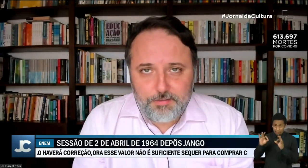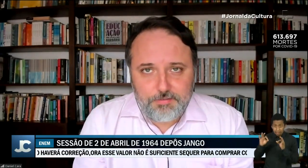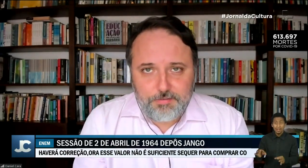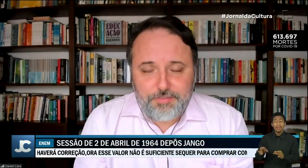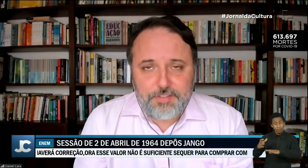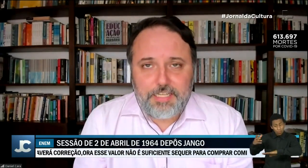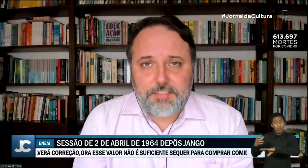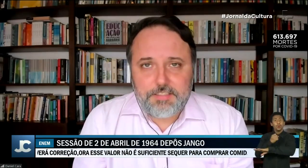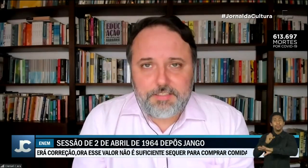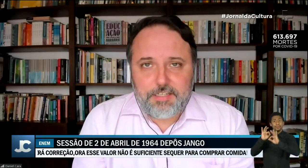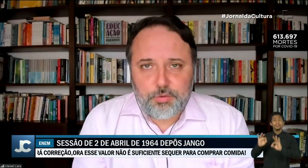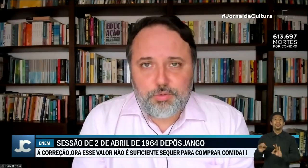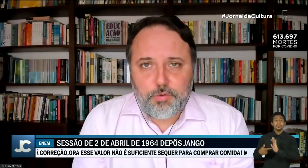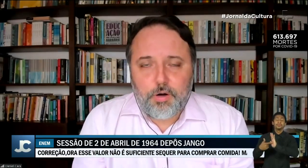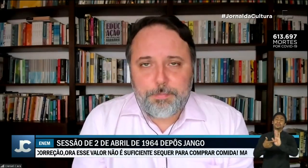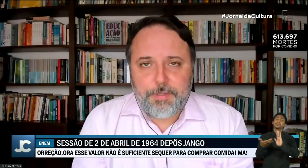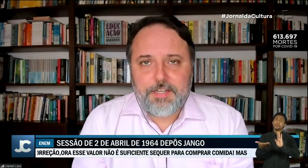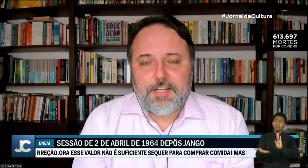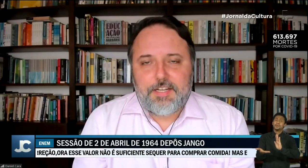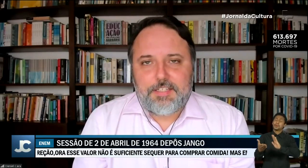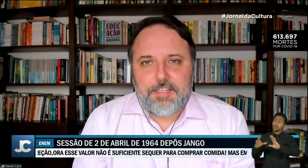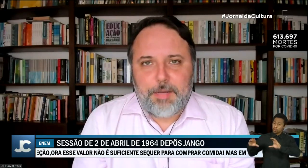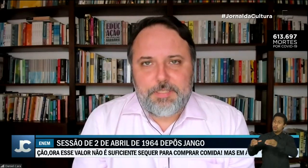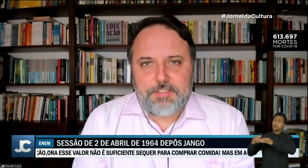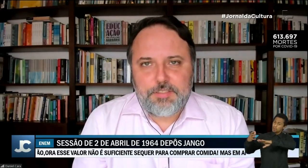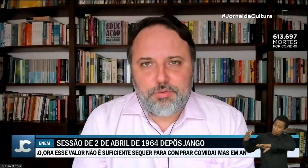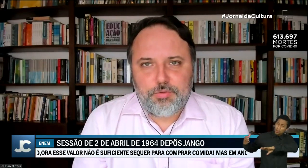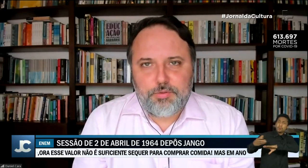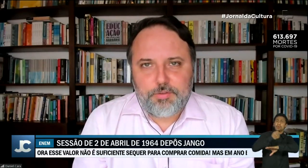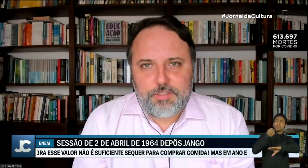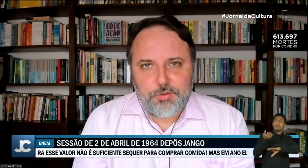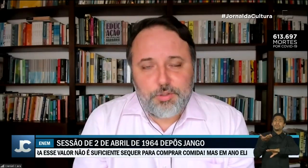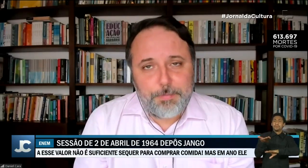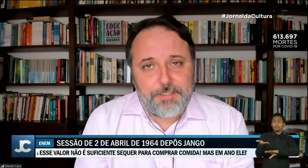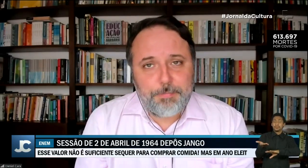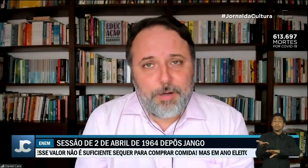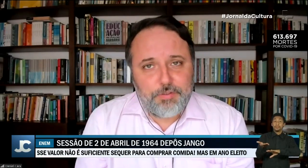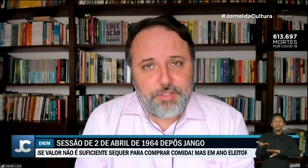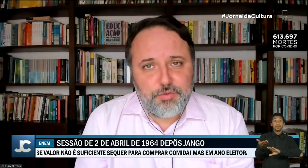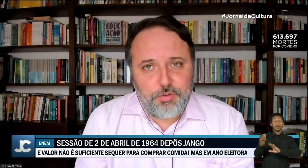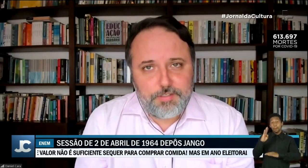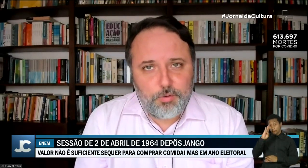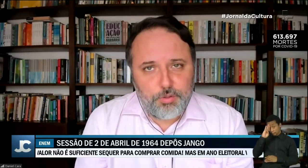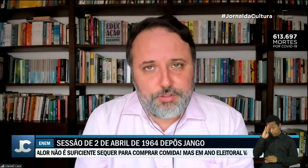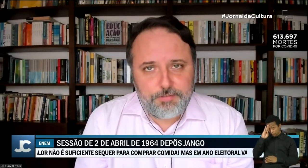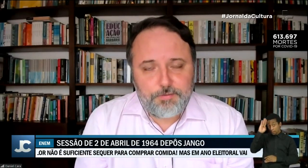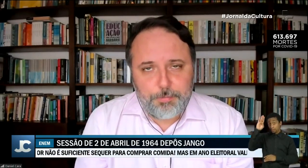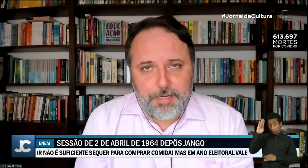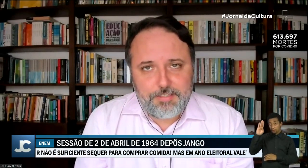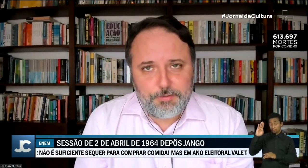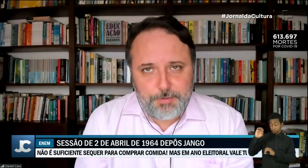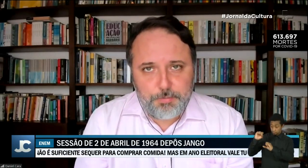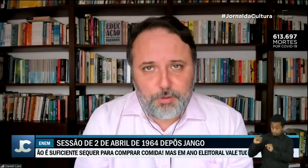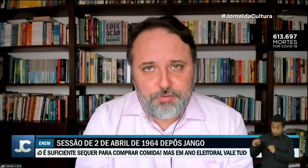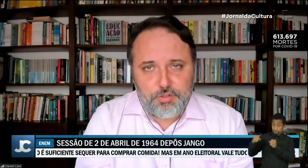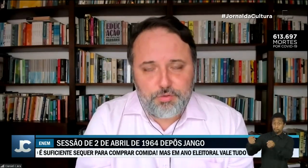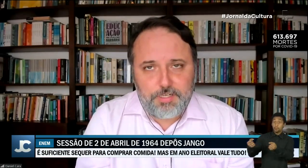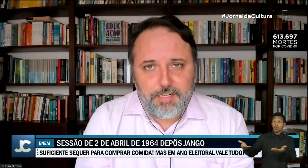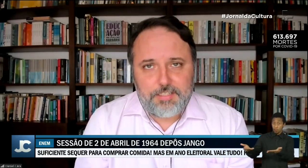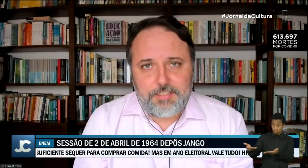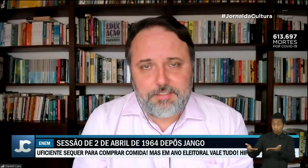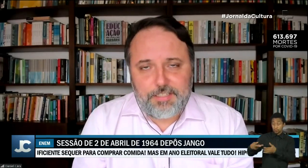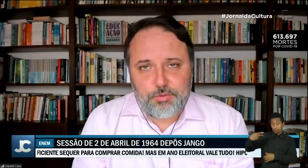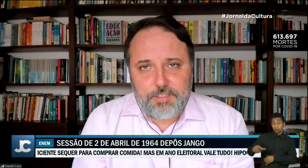golpe, é tão evidente que se tratou de um golpe, que é preciso que o seu principal defensor, hoje, no país, principal